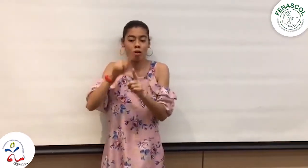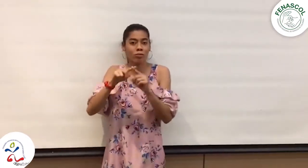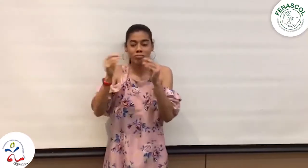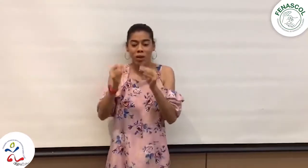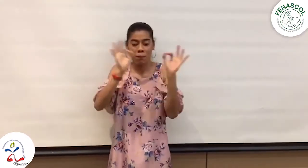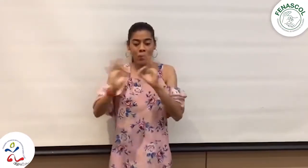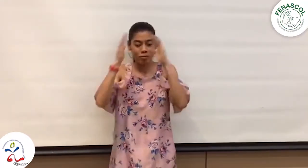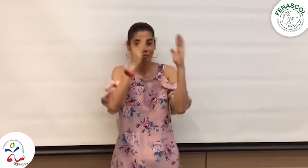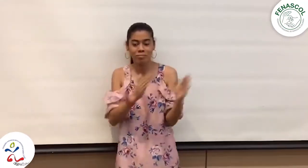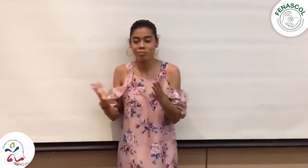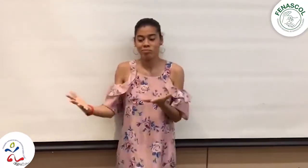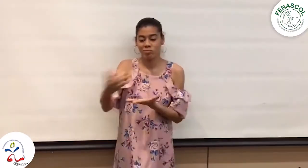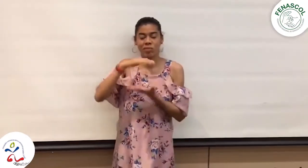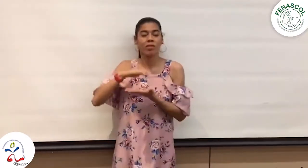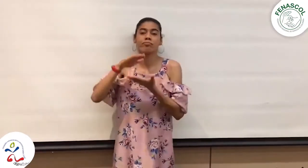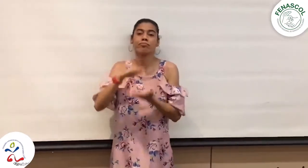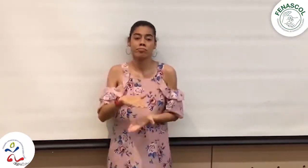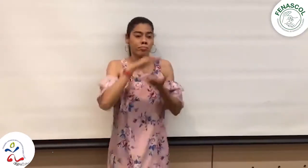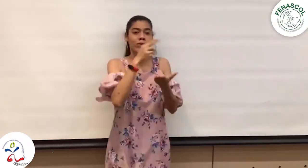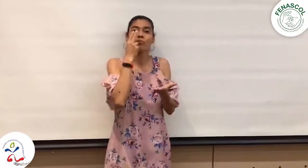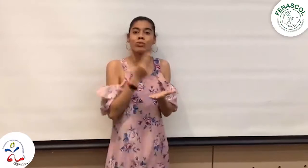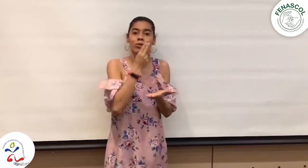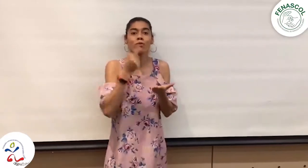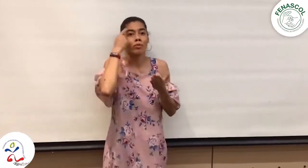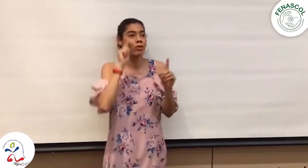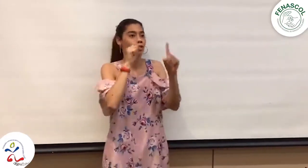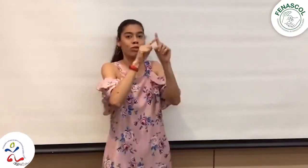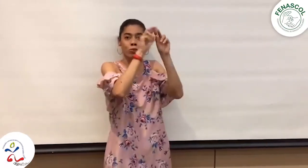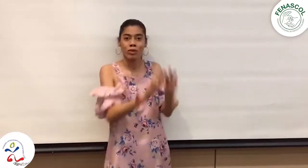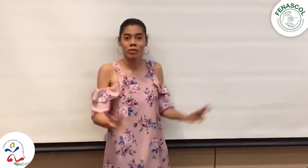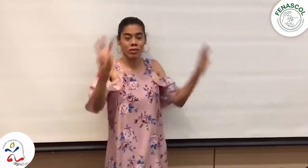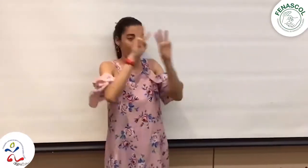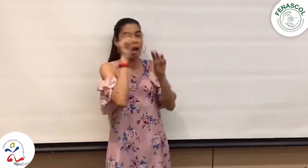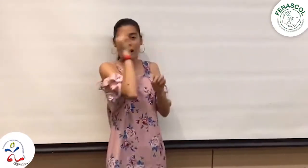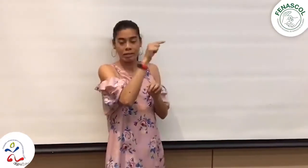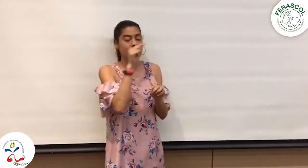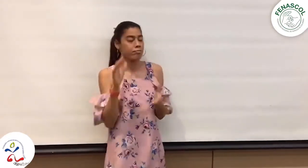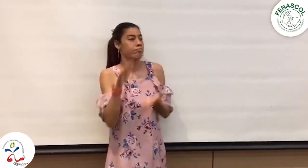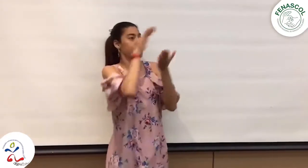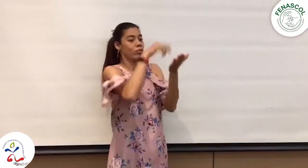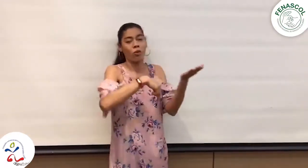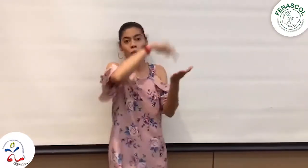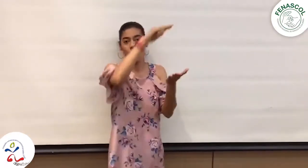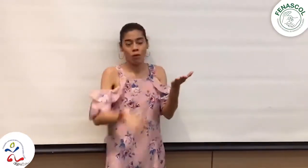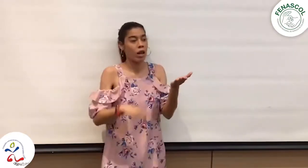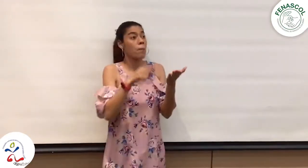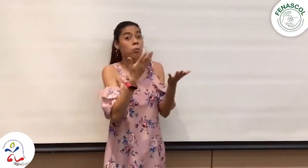Recopilar todas estas opiniones y organizar un plan y también un informe que se presente directamente también a la